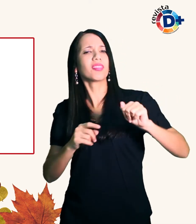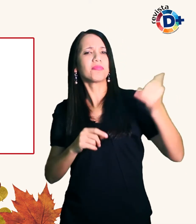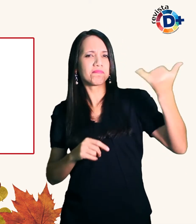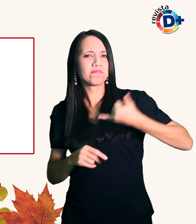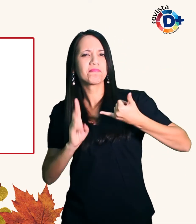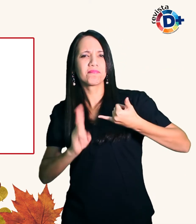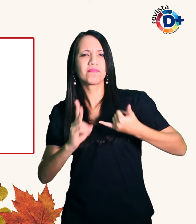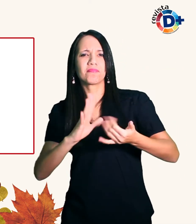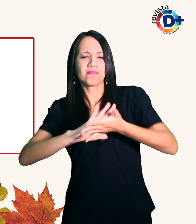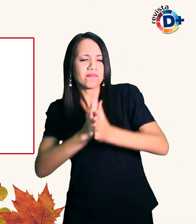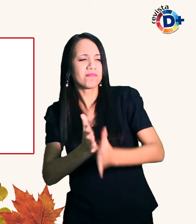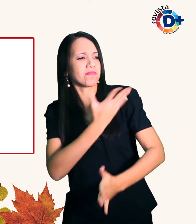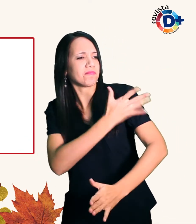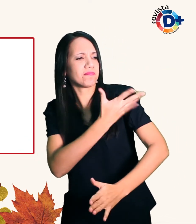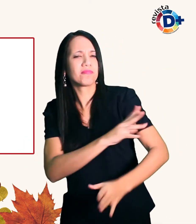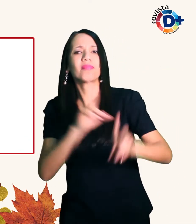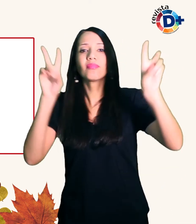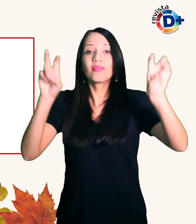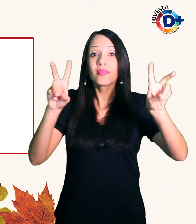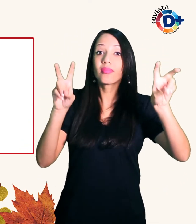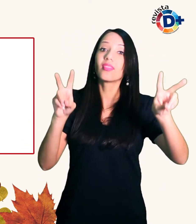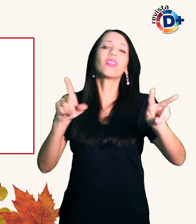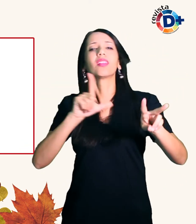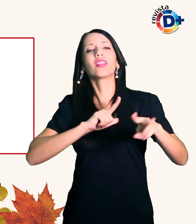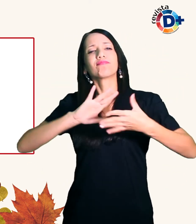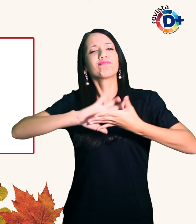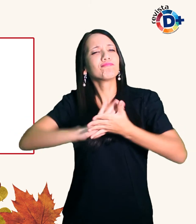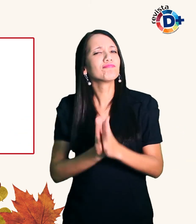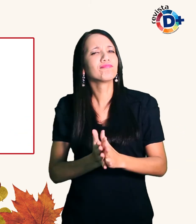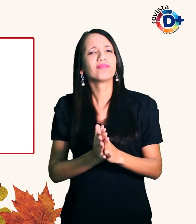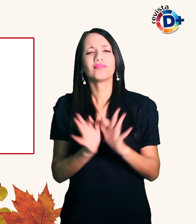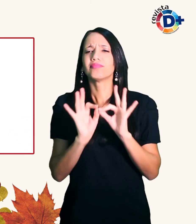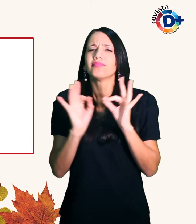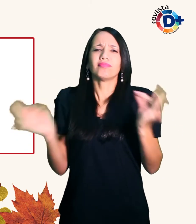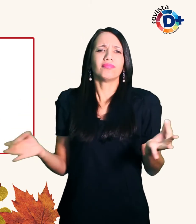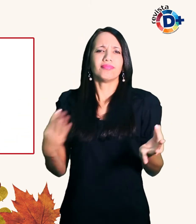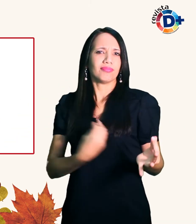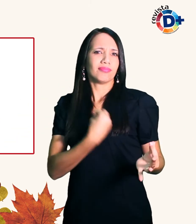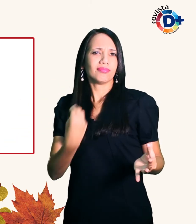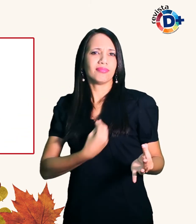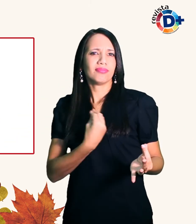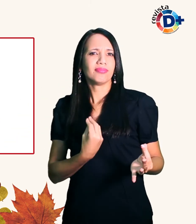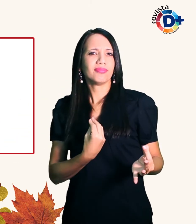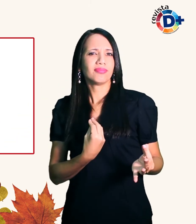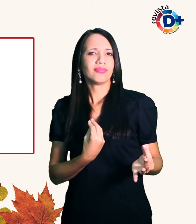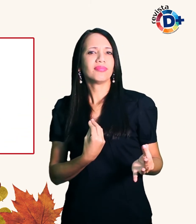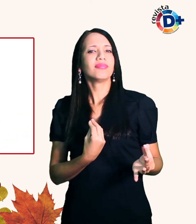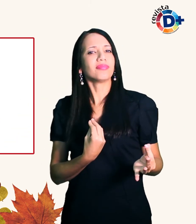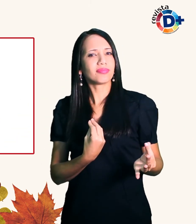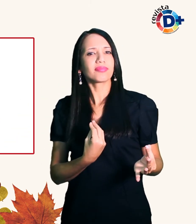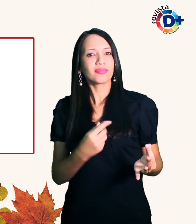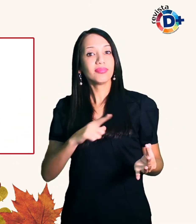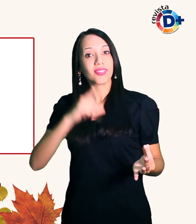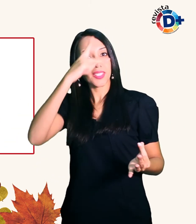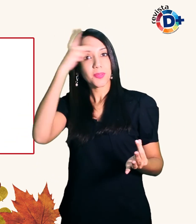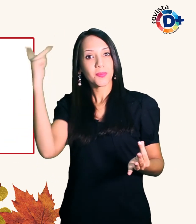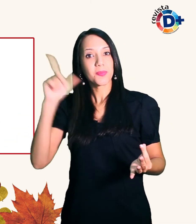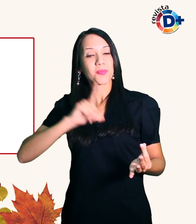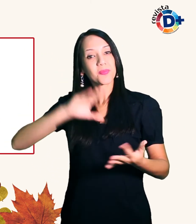há um tipo de discriminação mais sutil e extremamente presente As pessoas acreditam que o